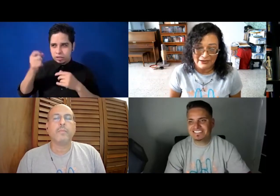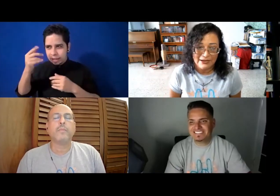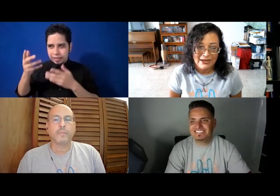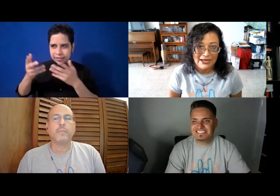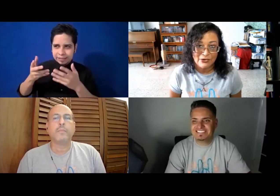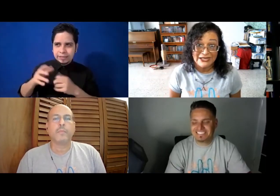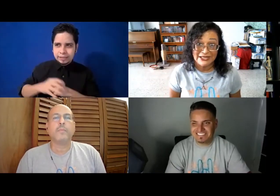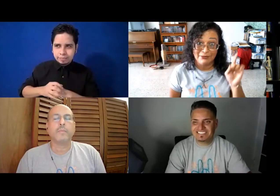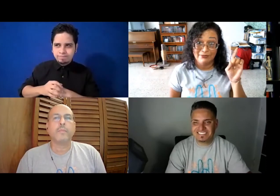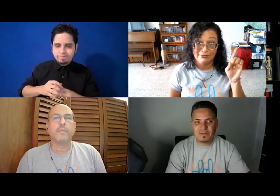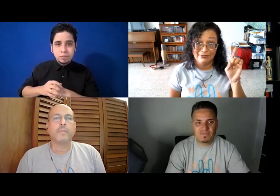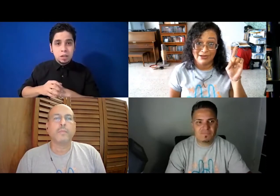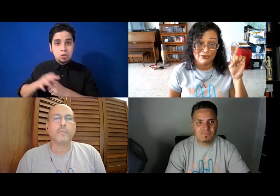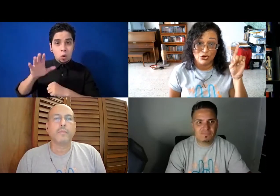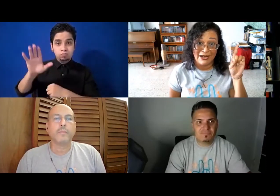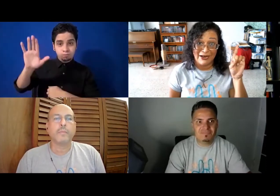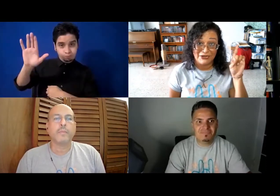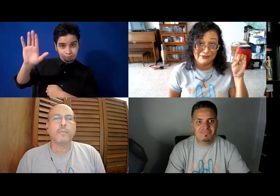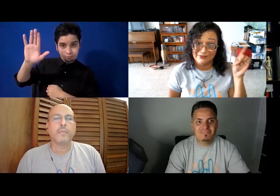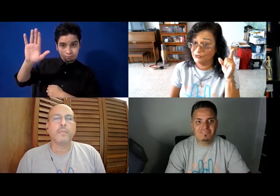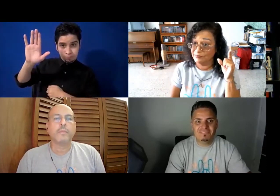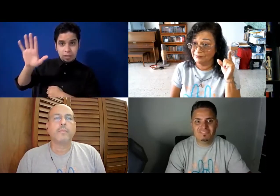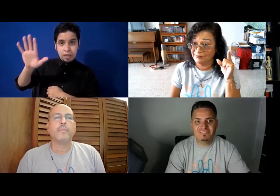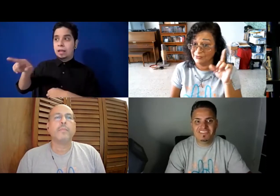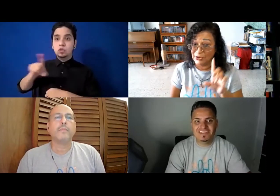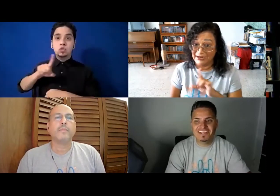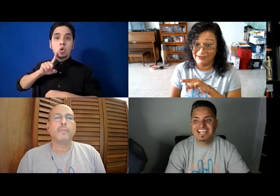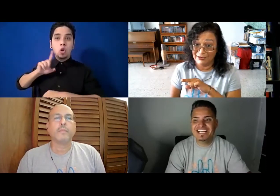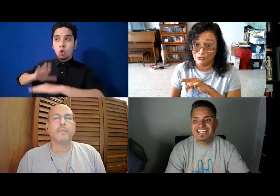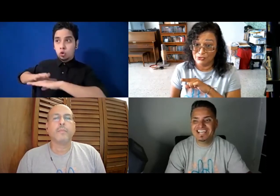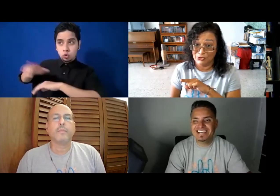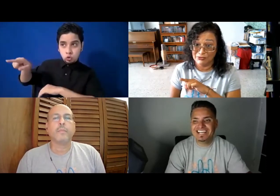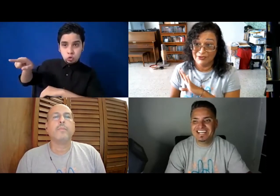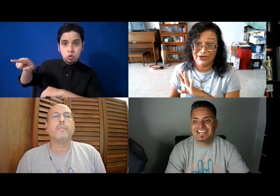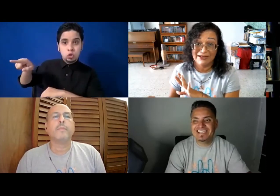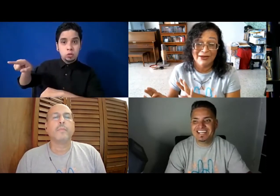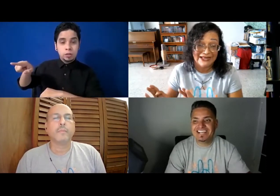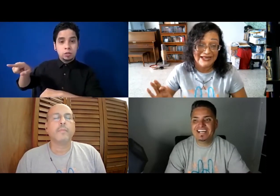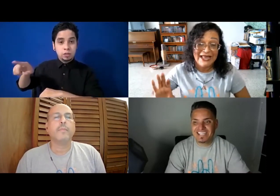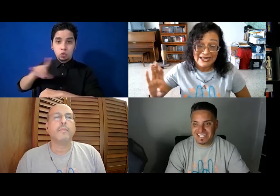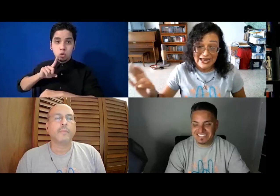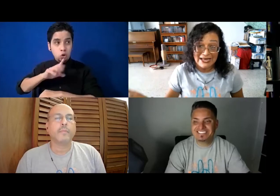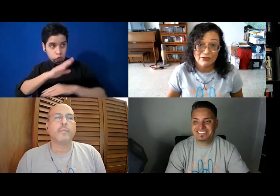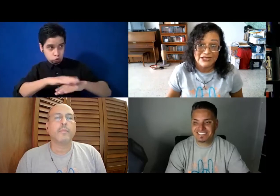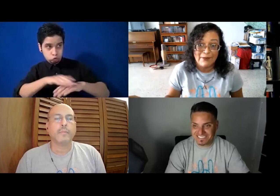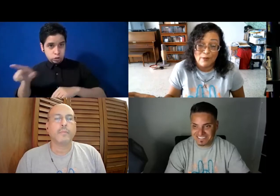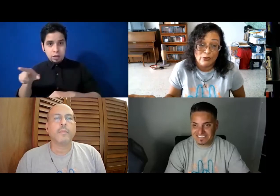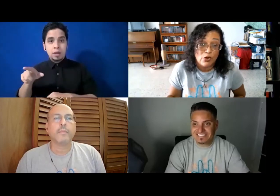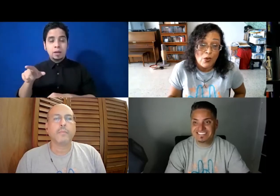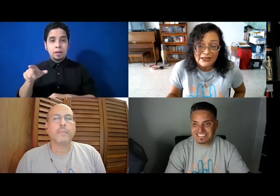y yo hice, sordo alert, ok, eso es un sordo, definitivamente, y ella, o sea, pero me doy cuenta,